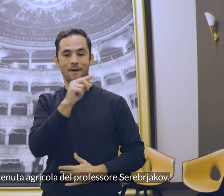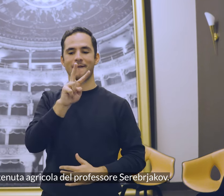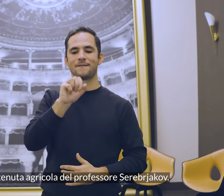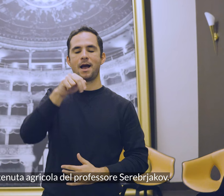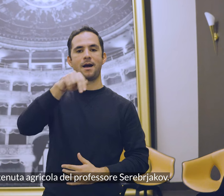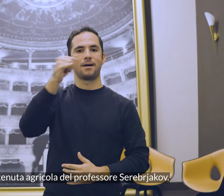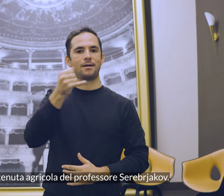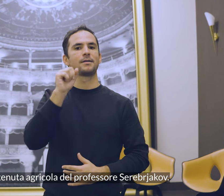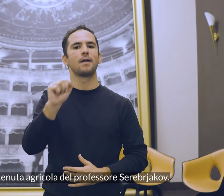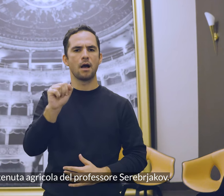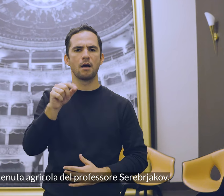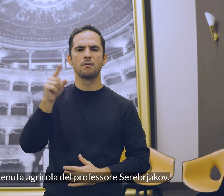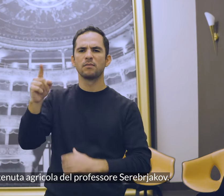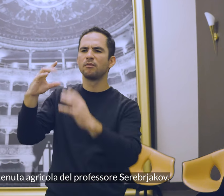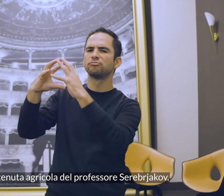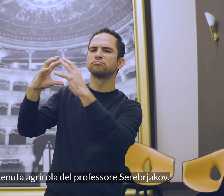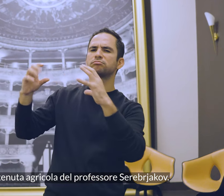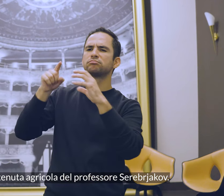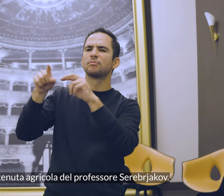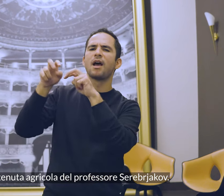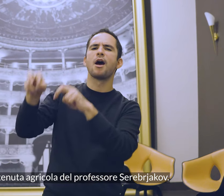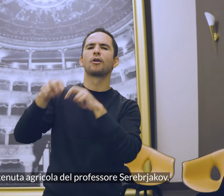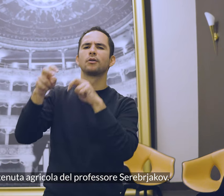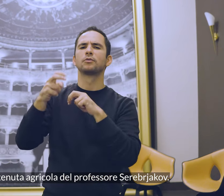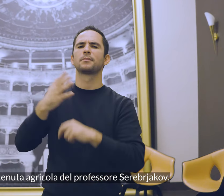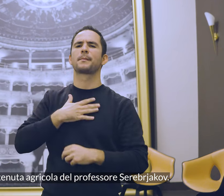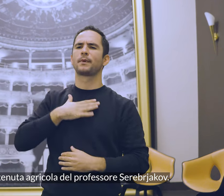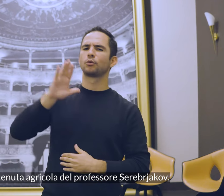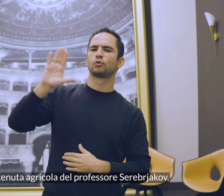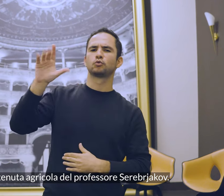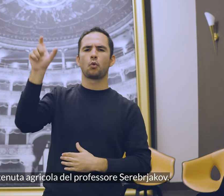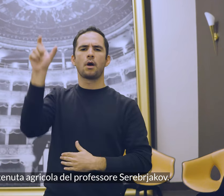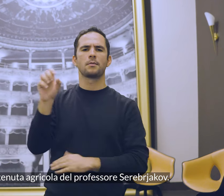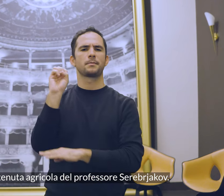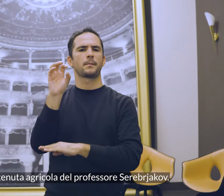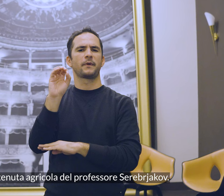gestire la tenuta agricola del professore serebriaco.